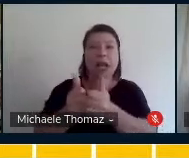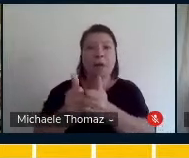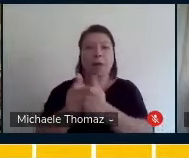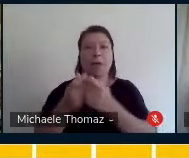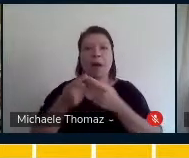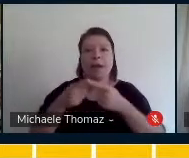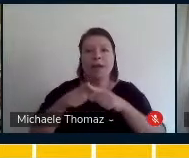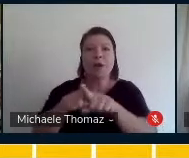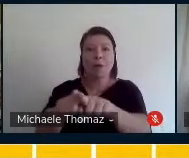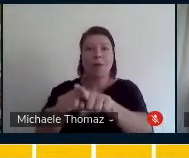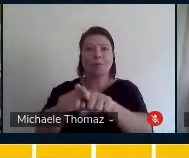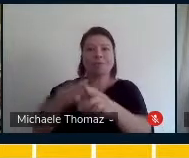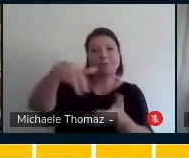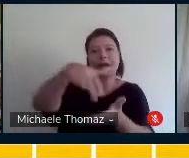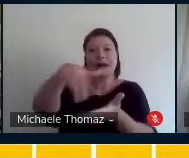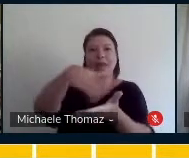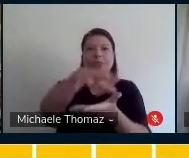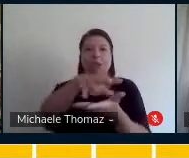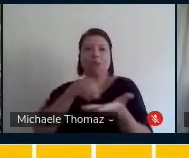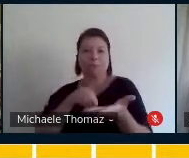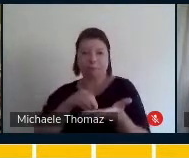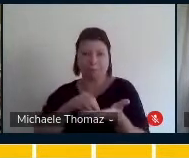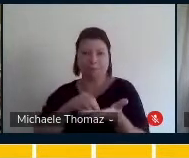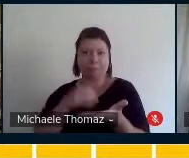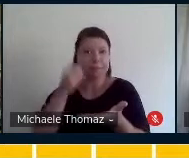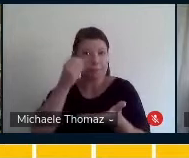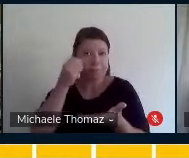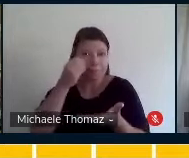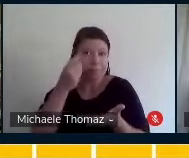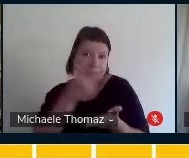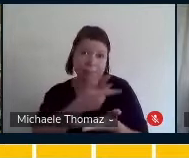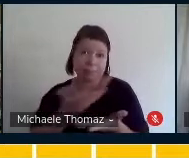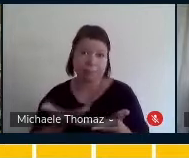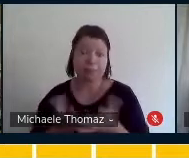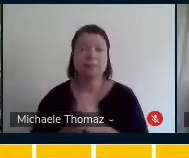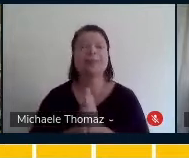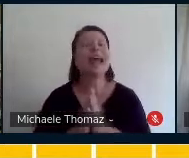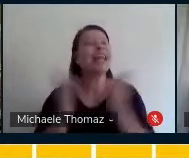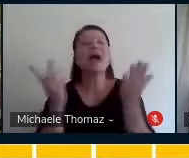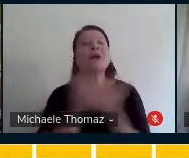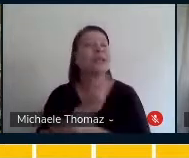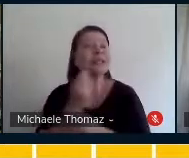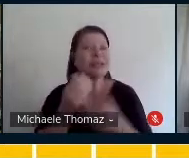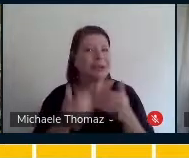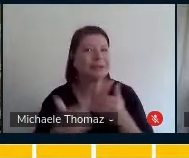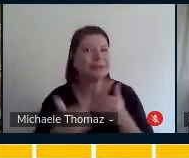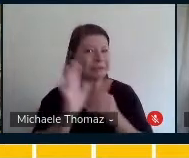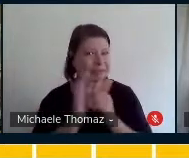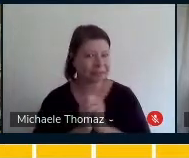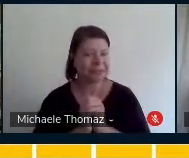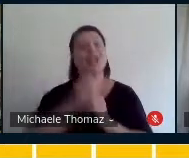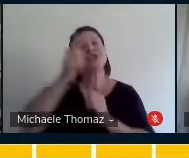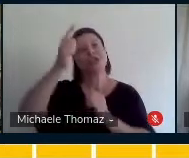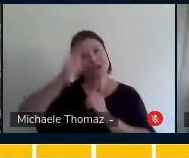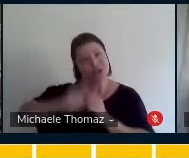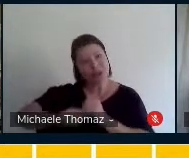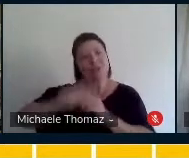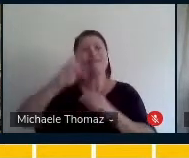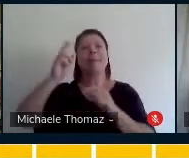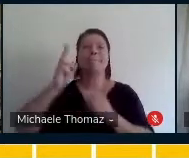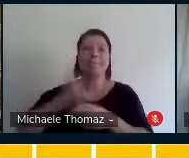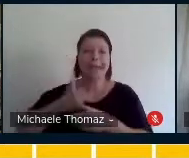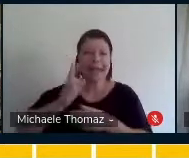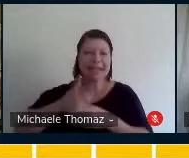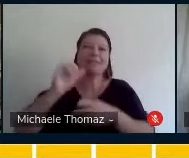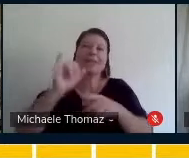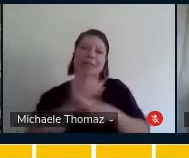e vivências sonoras. E aí, como que foi? A gente fez aquele mesmo mecanismo de levar a Paula para o outro